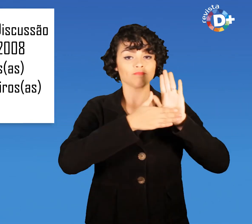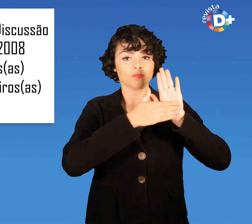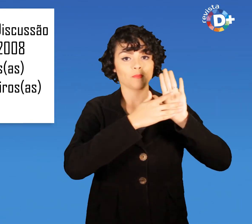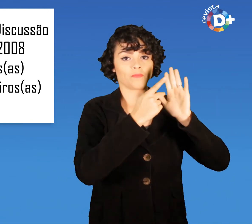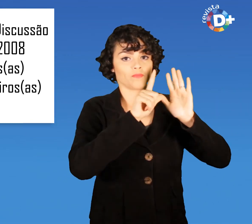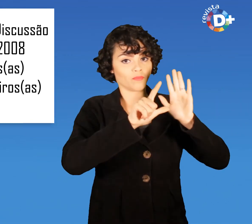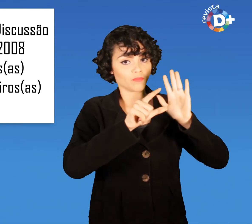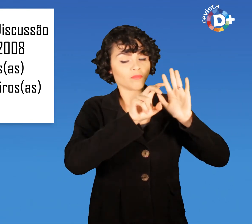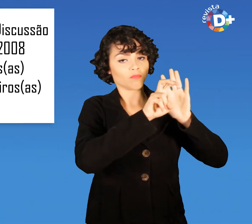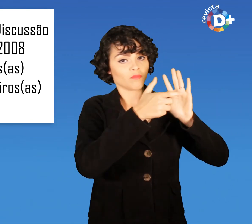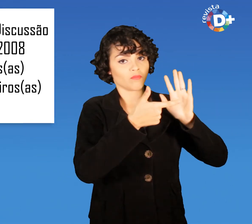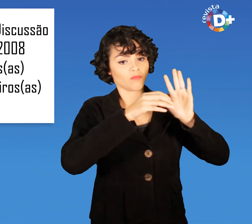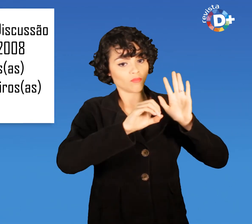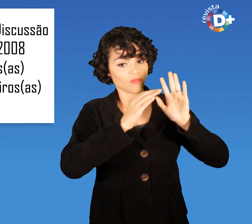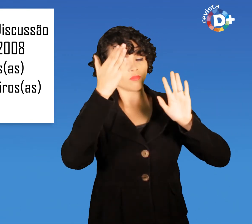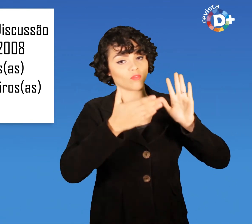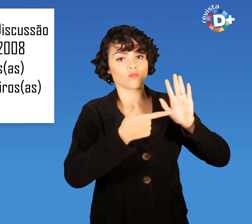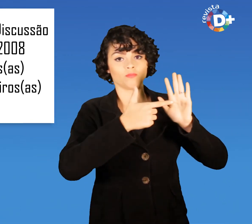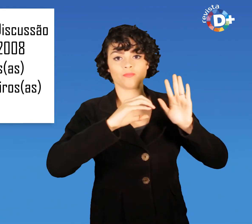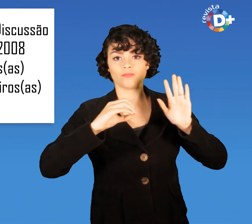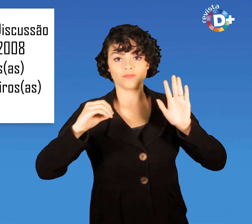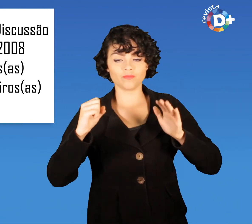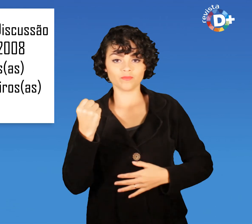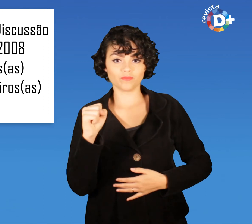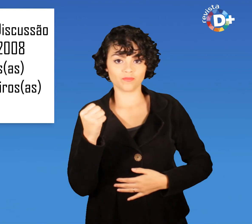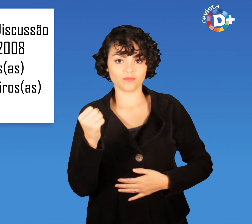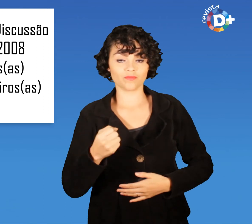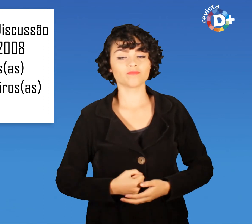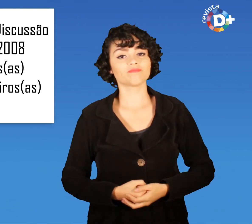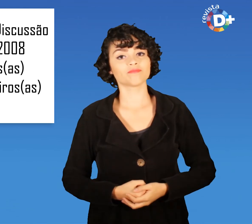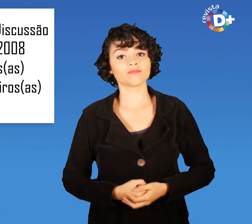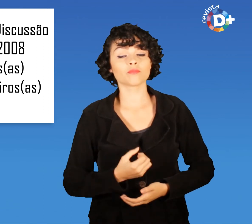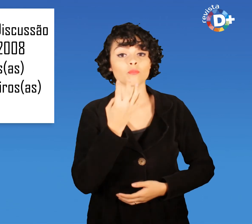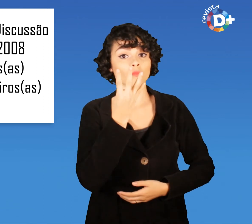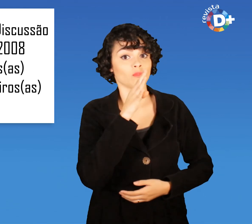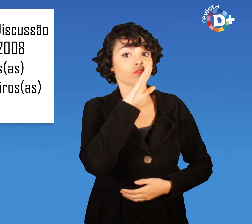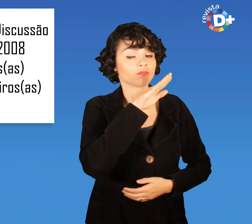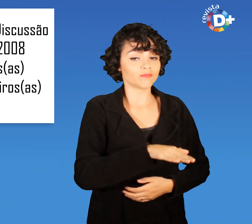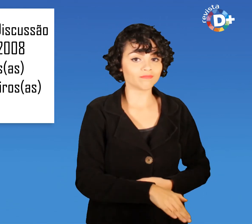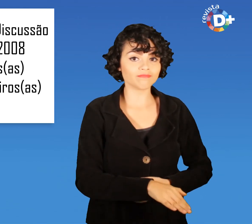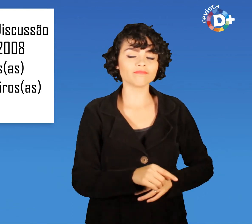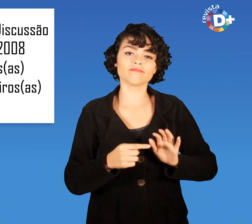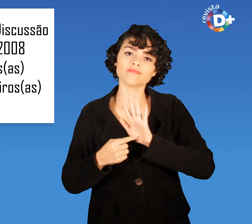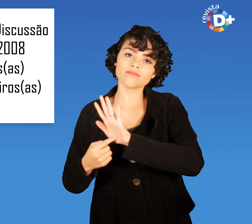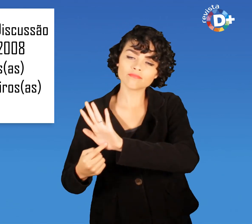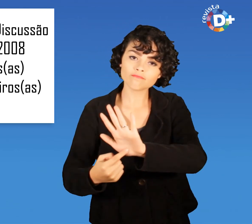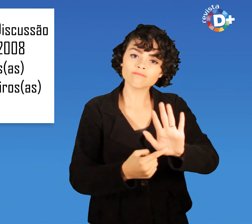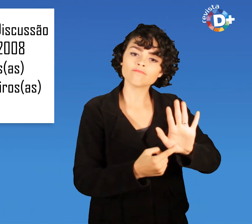520 de 2008 Quatro da tarde Apresentação dos candidatos a